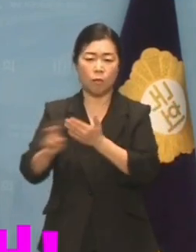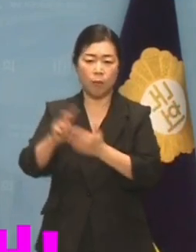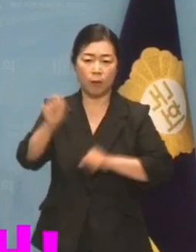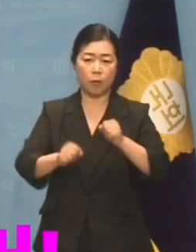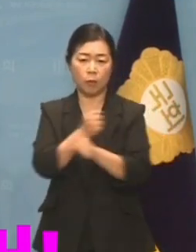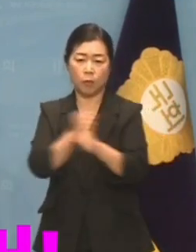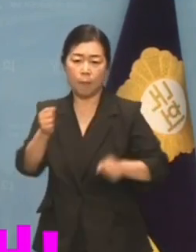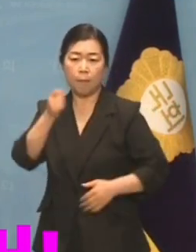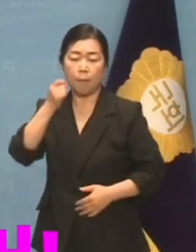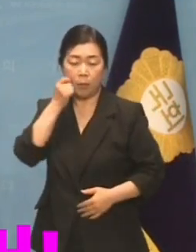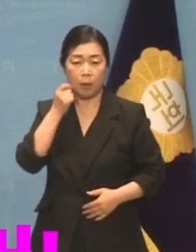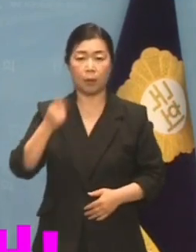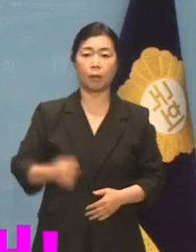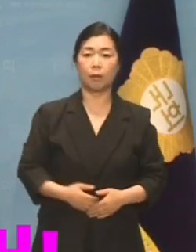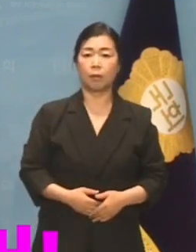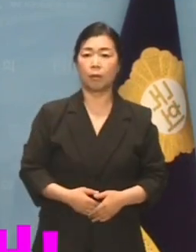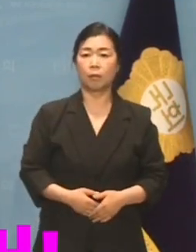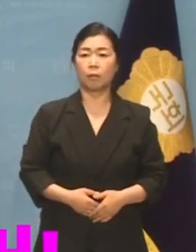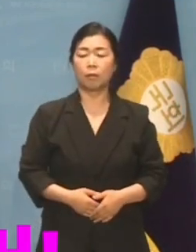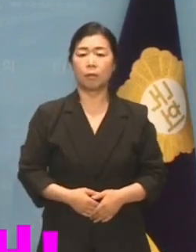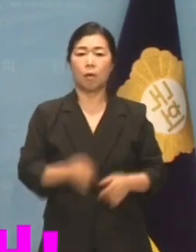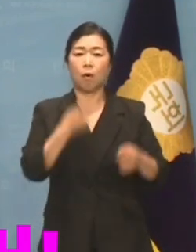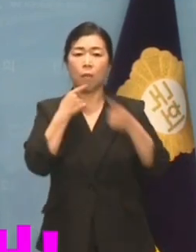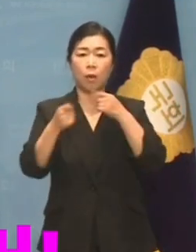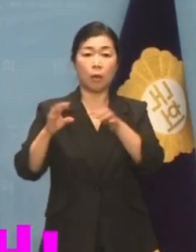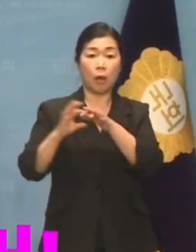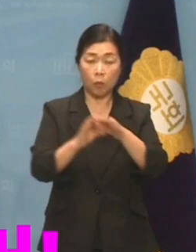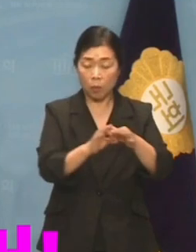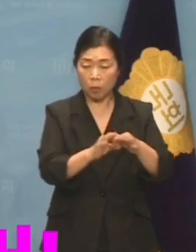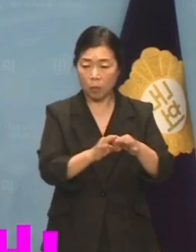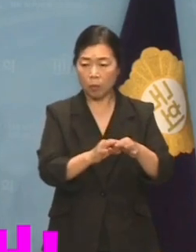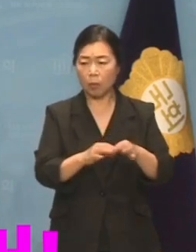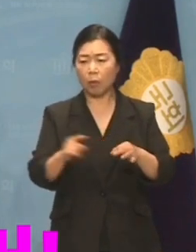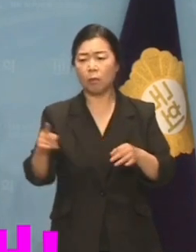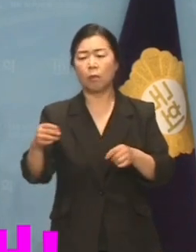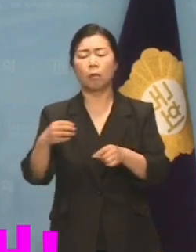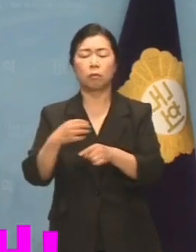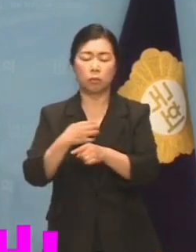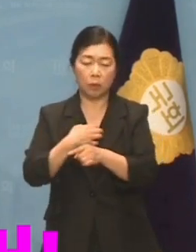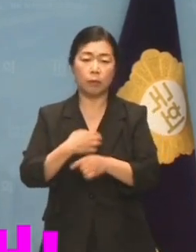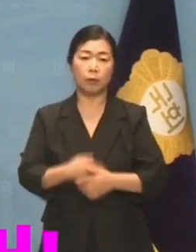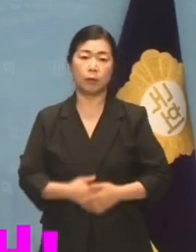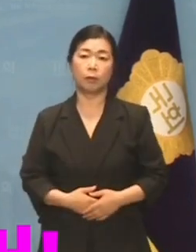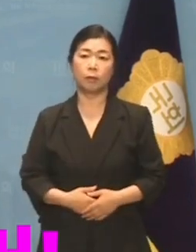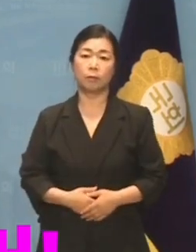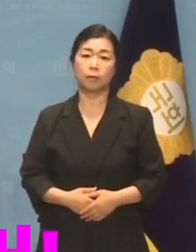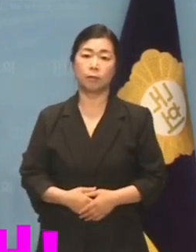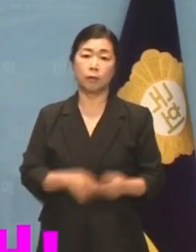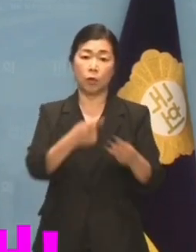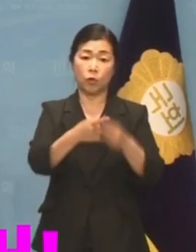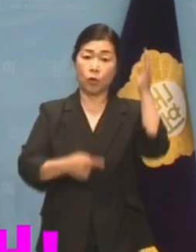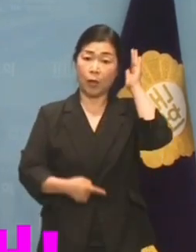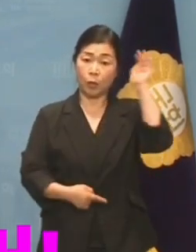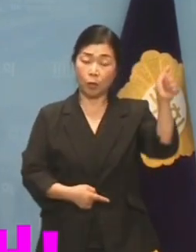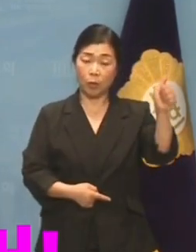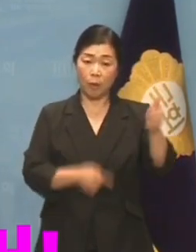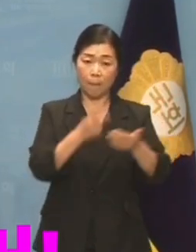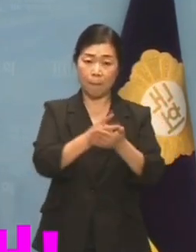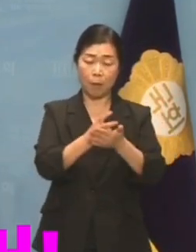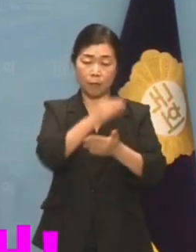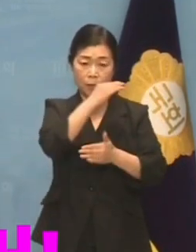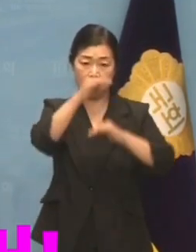또 다른 비극을 만들려고 하고 있습니다. 윤석열 대통령에게 법질사란 권력 있는 자,